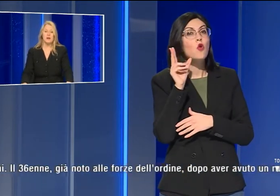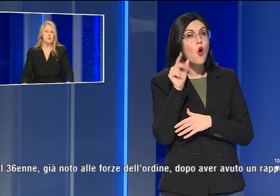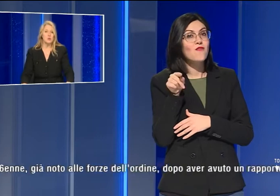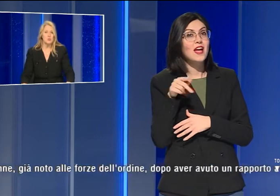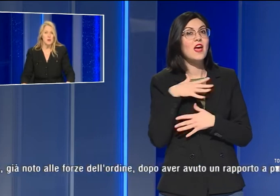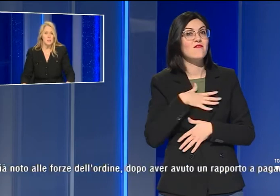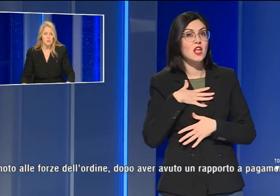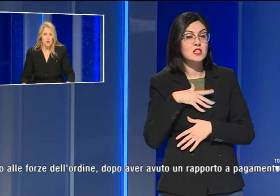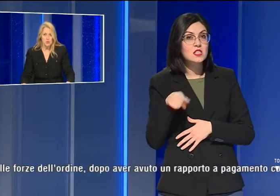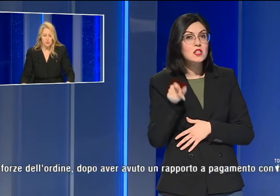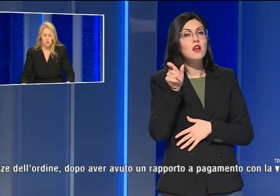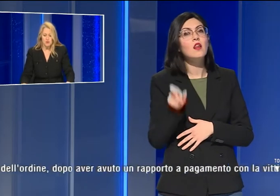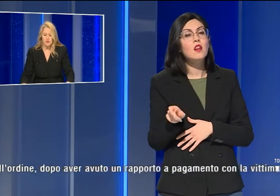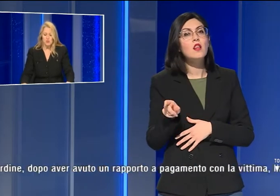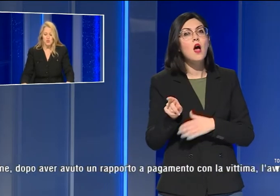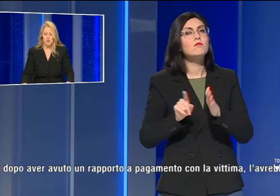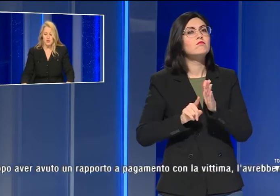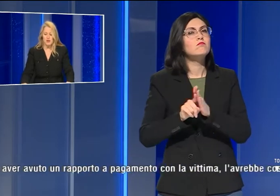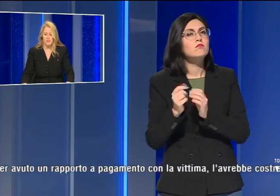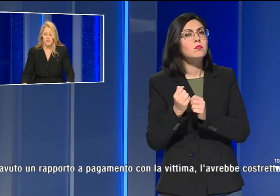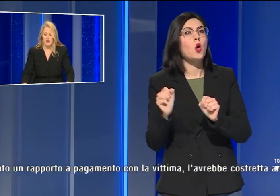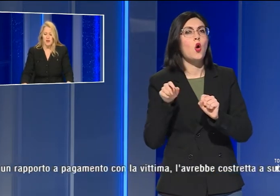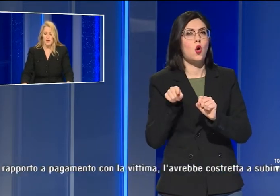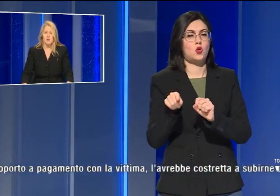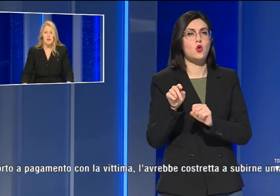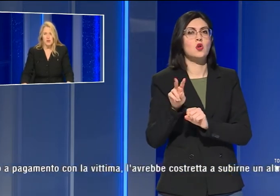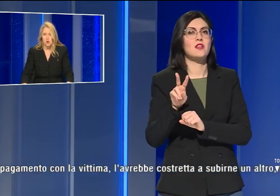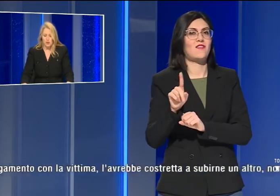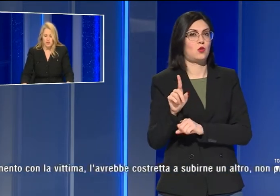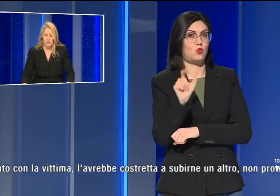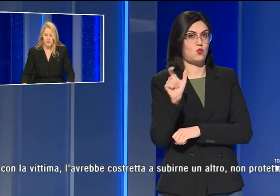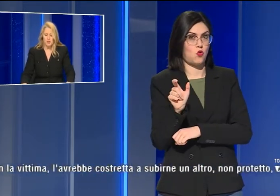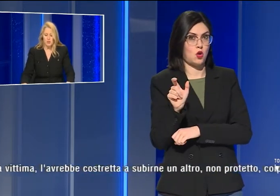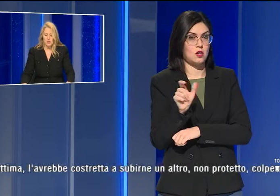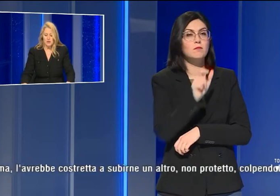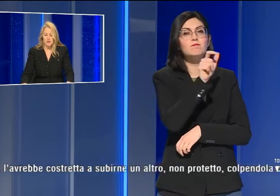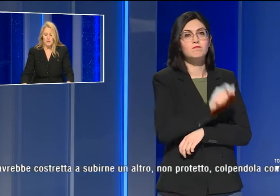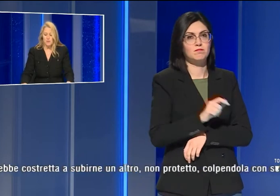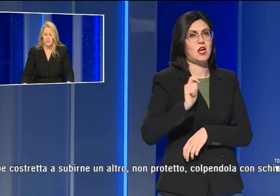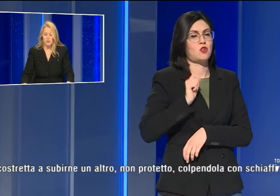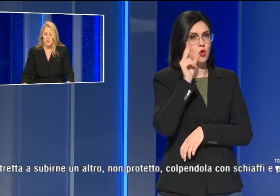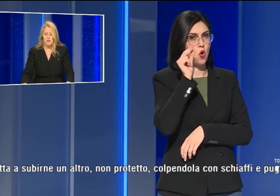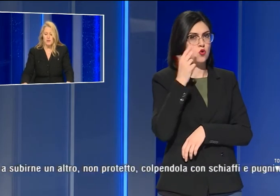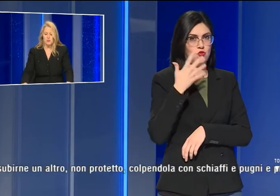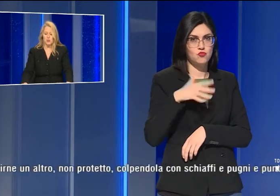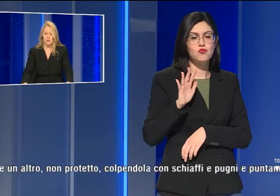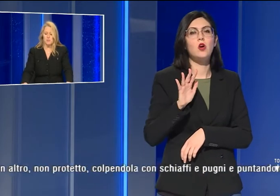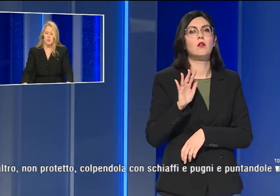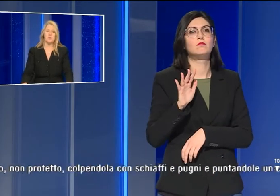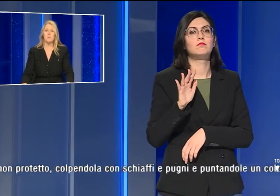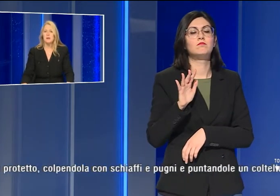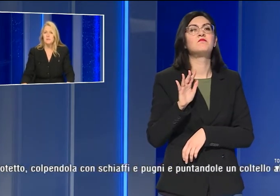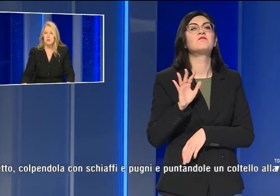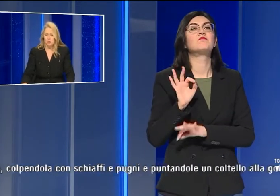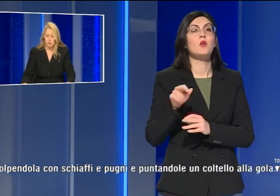riportato una prognosi di 21 giorni. Già noto alle forze dell'ordine, dopo aver avuto un